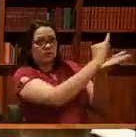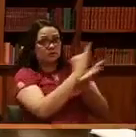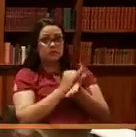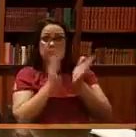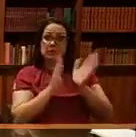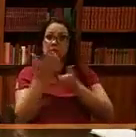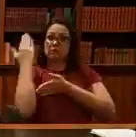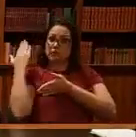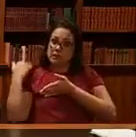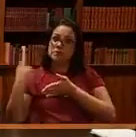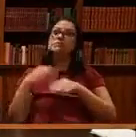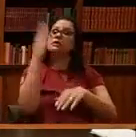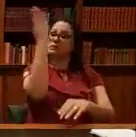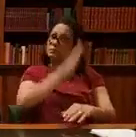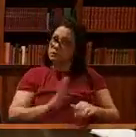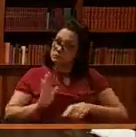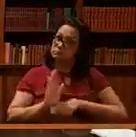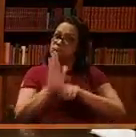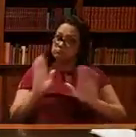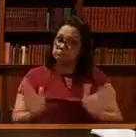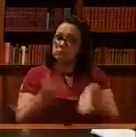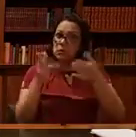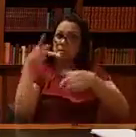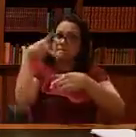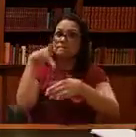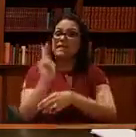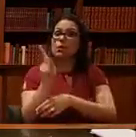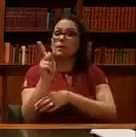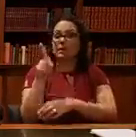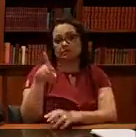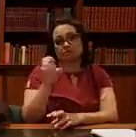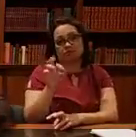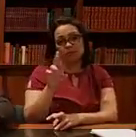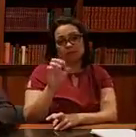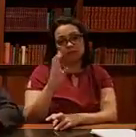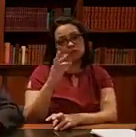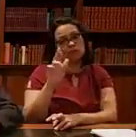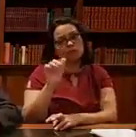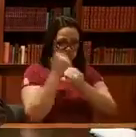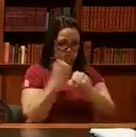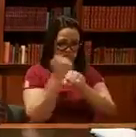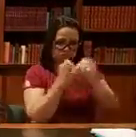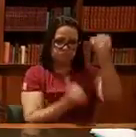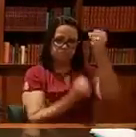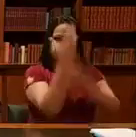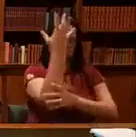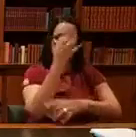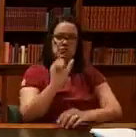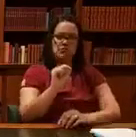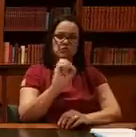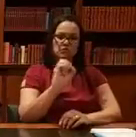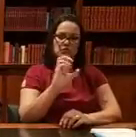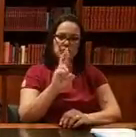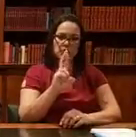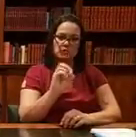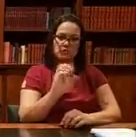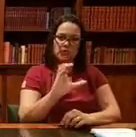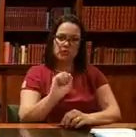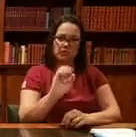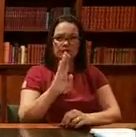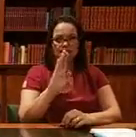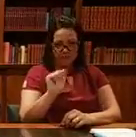investindo bastante na Petrobras. Já estava investindo bastante, mas estava um pouco longe ainda da autossuficiência. E a Toyota está